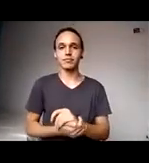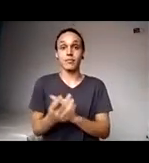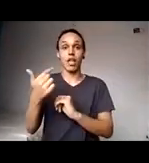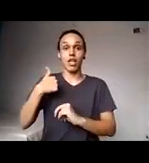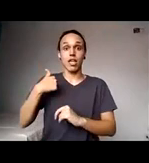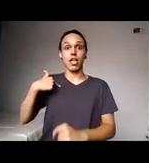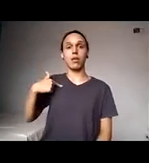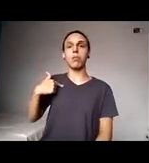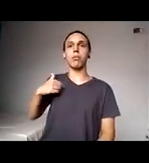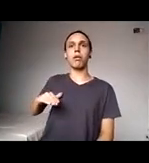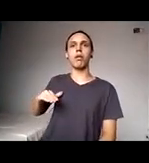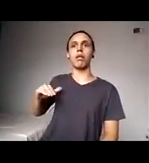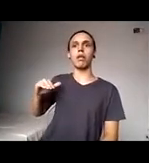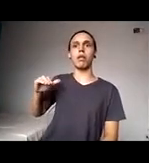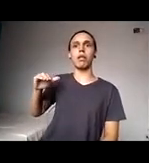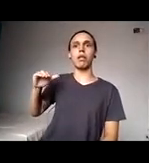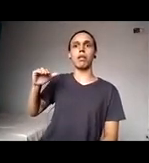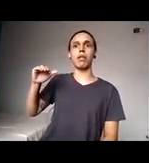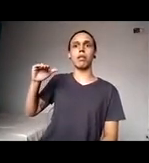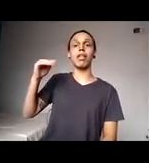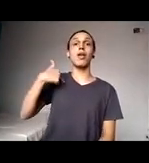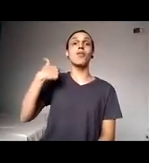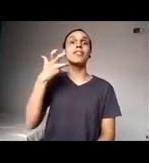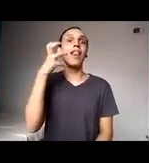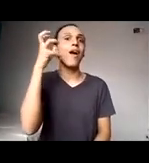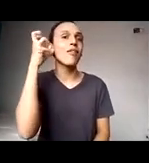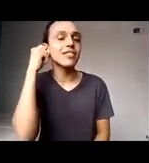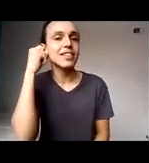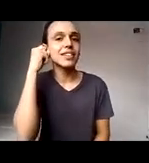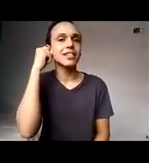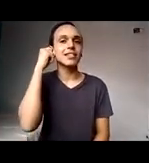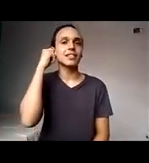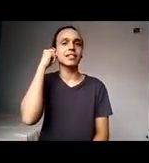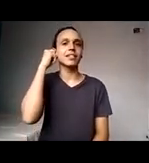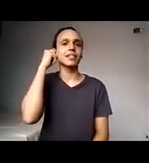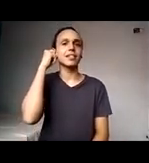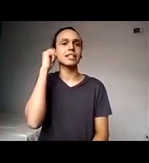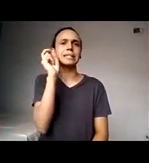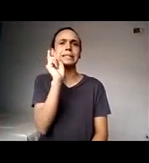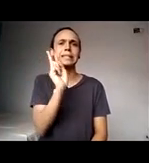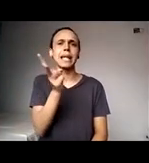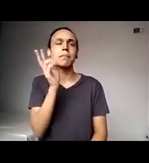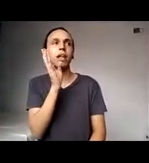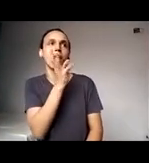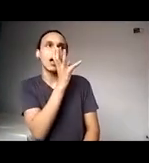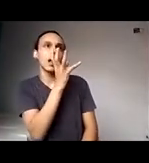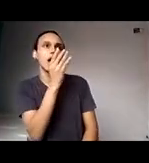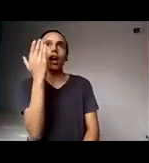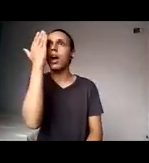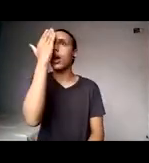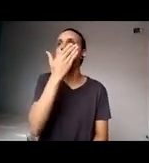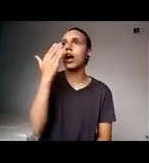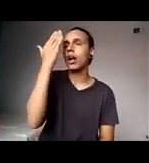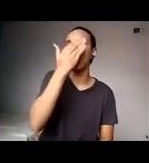ouvir com os meus olhos. Então, admirando os semblantes, eu vi